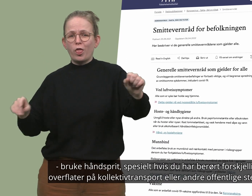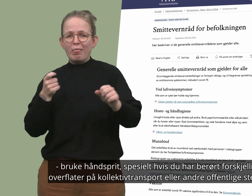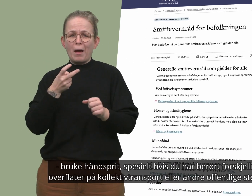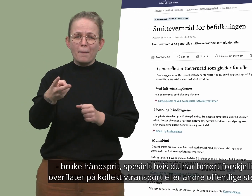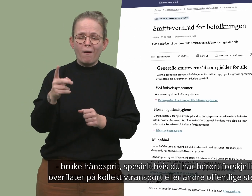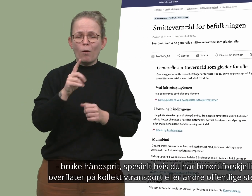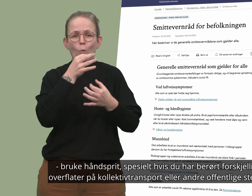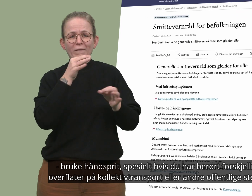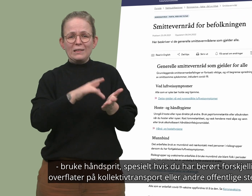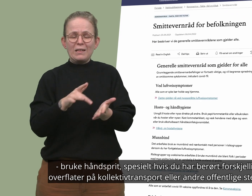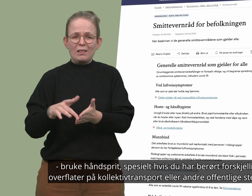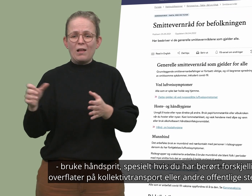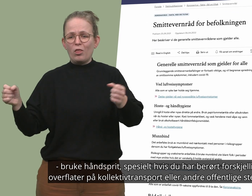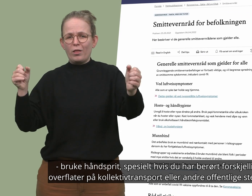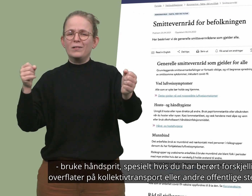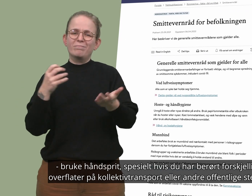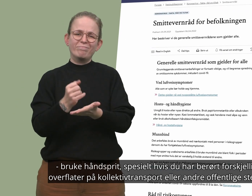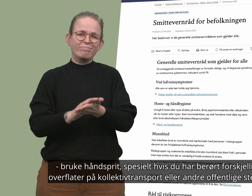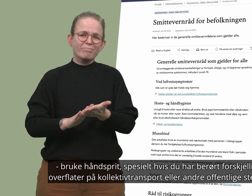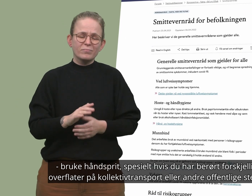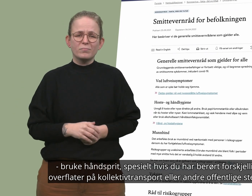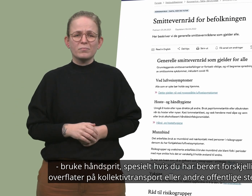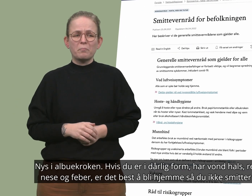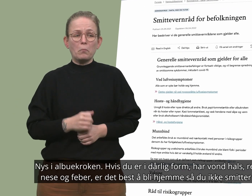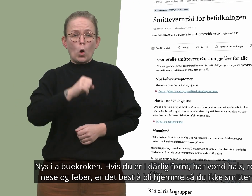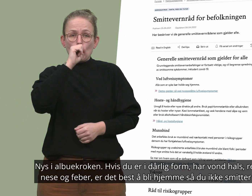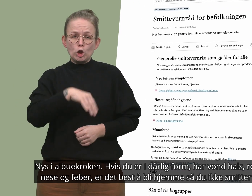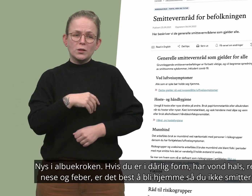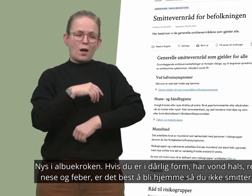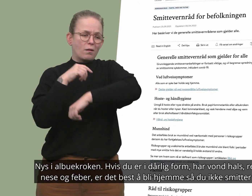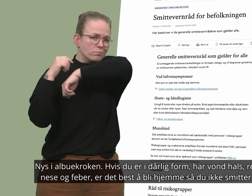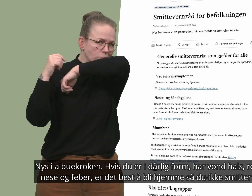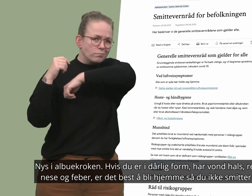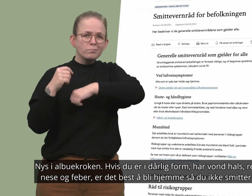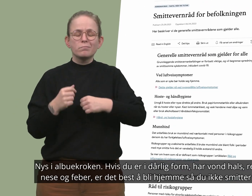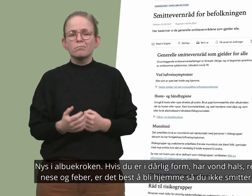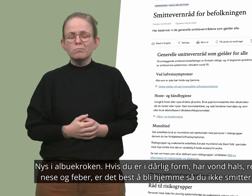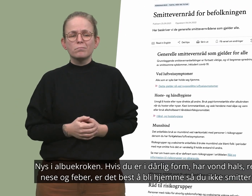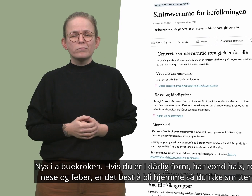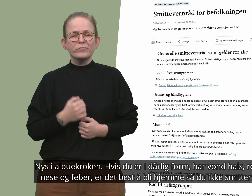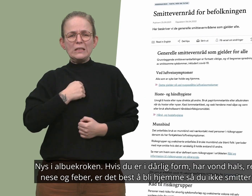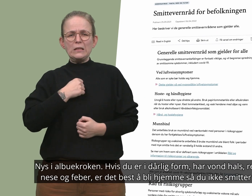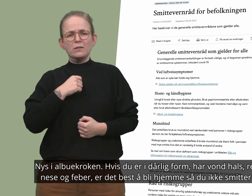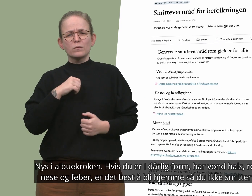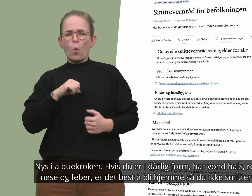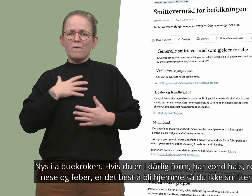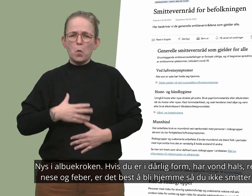har berørt forskjellige overflater på kollektivt transport eller andre offentlige steder. Nys i all bukroken, og hvis du er i dørlig form,